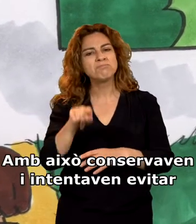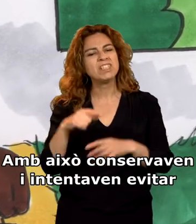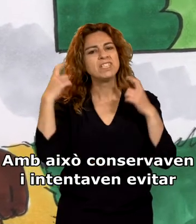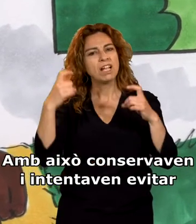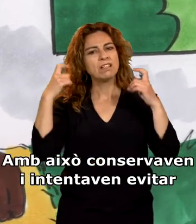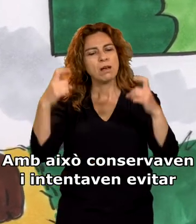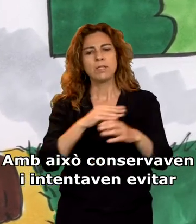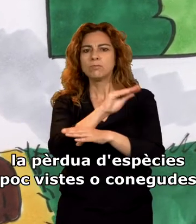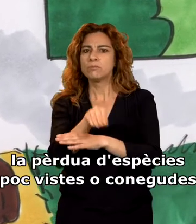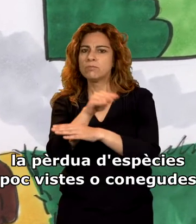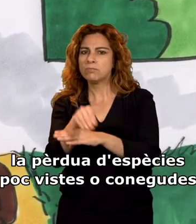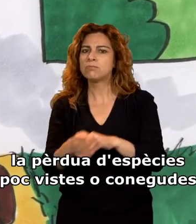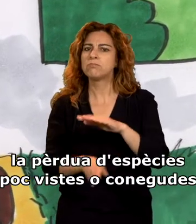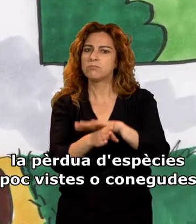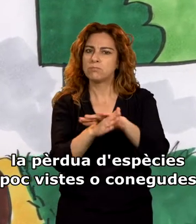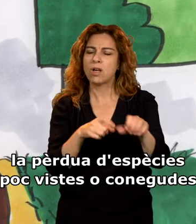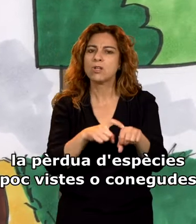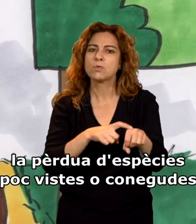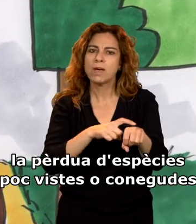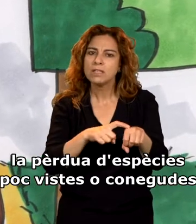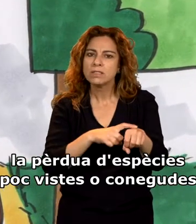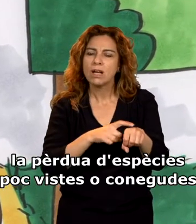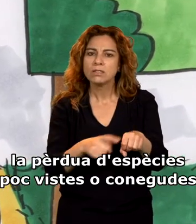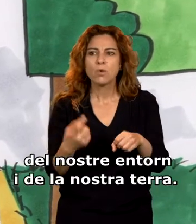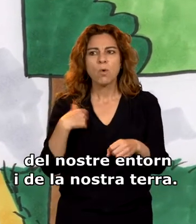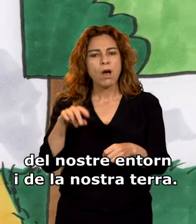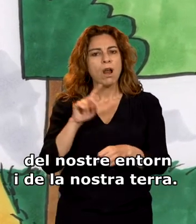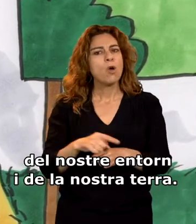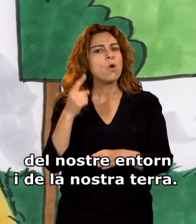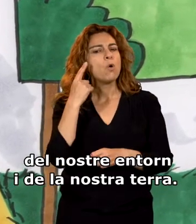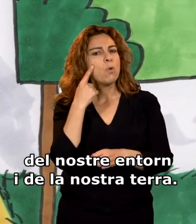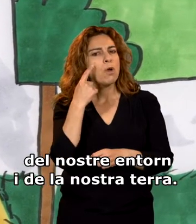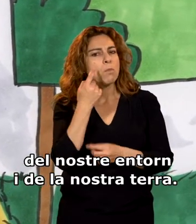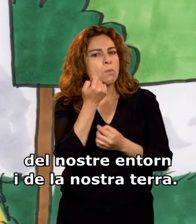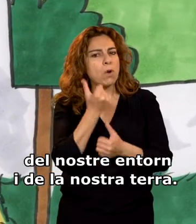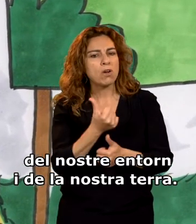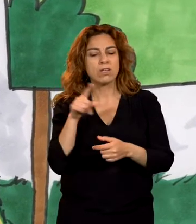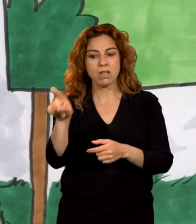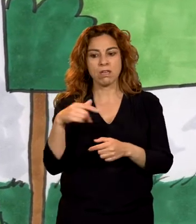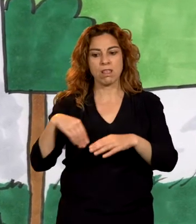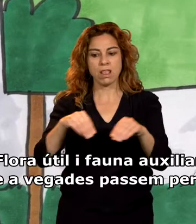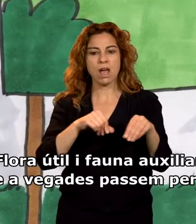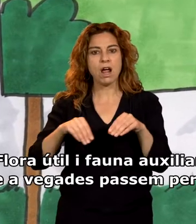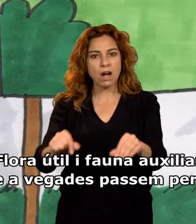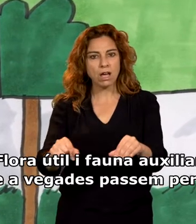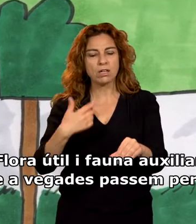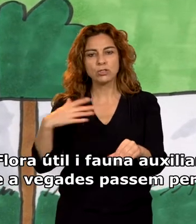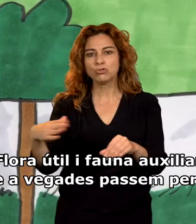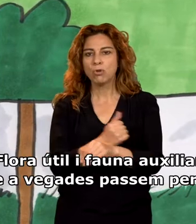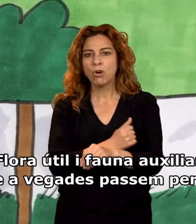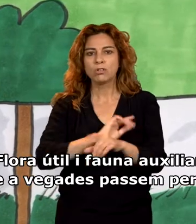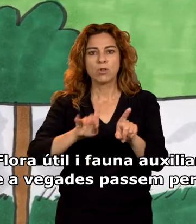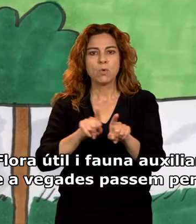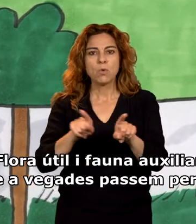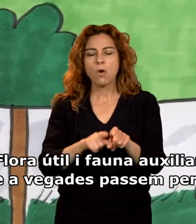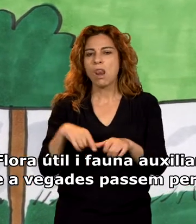conservaven i intentaven evitar la pèrdua d'espècies poc vistes o conegudes del nostre entorn i de la nostra terra. Flora útil i fauna